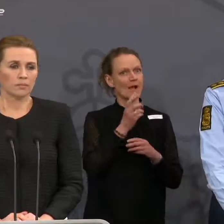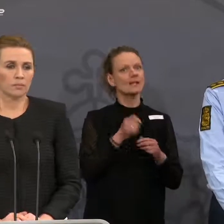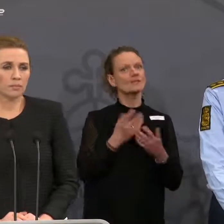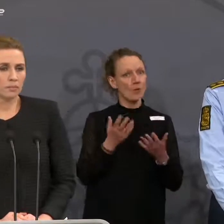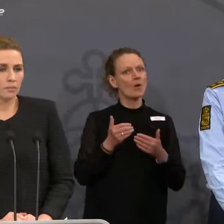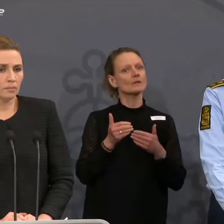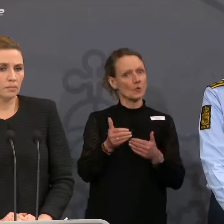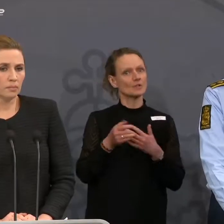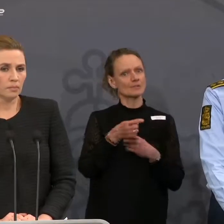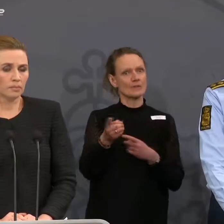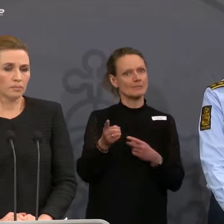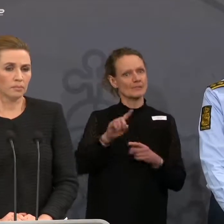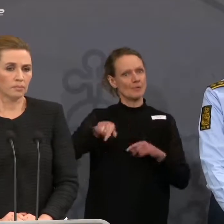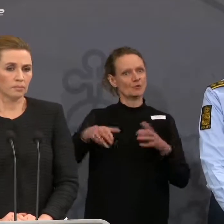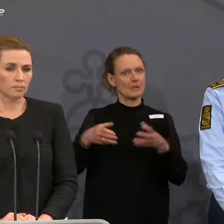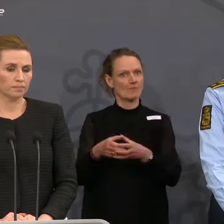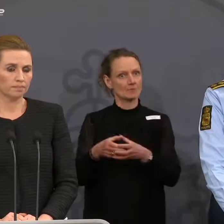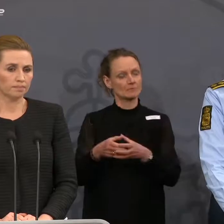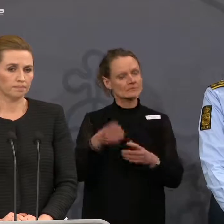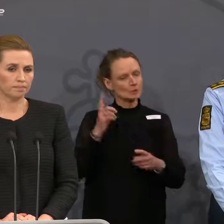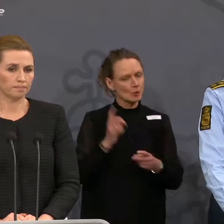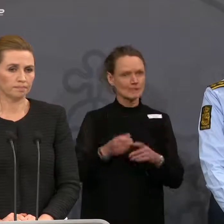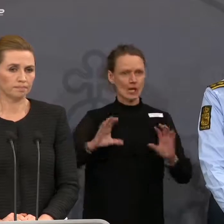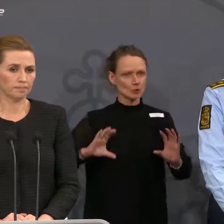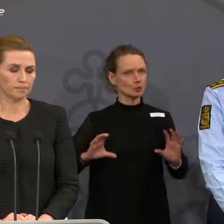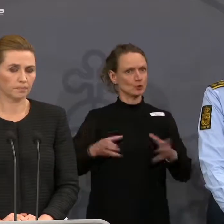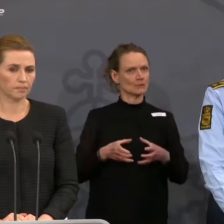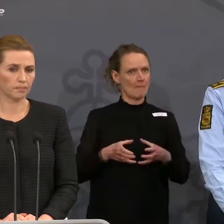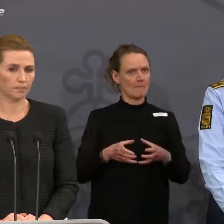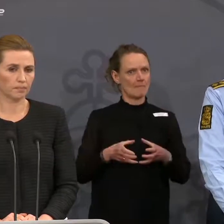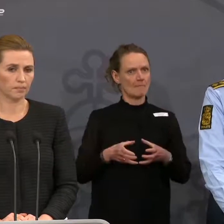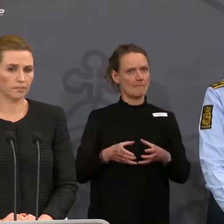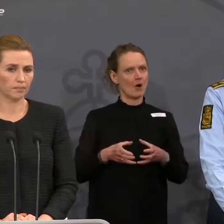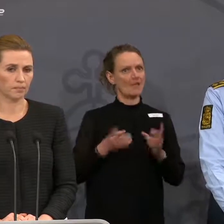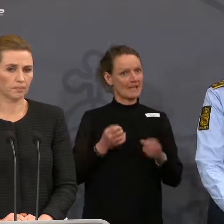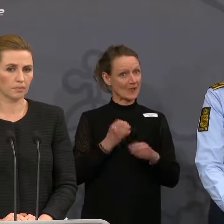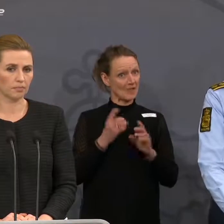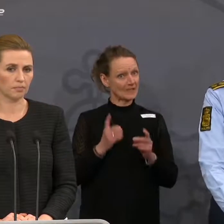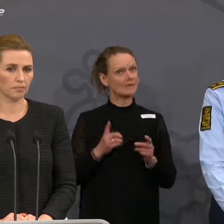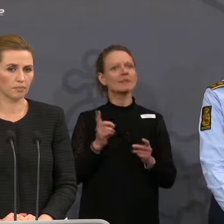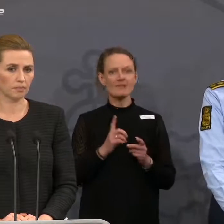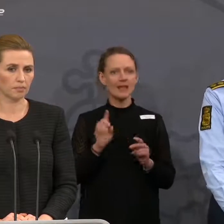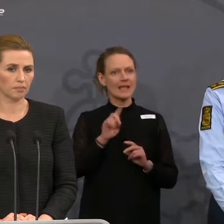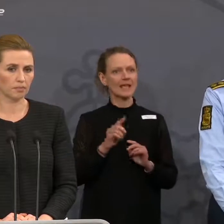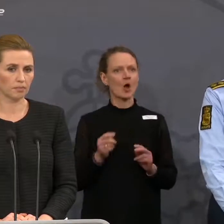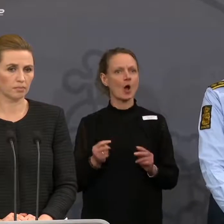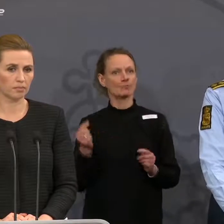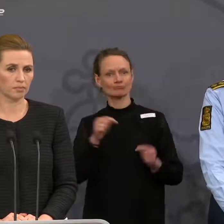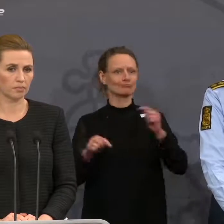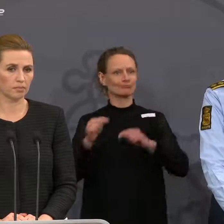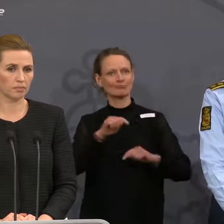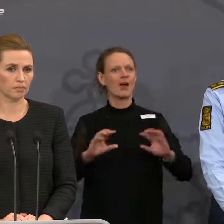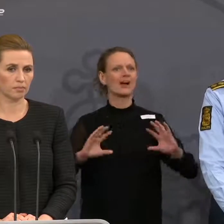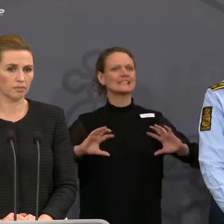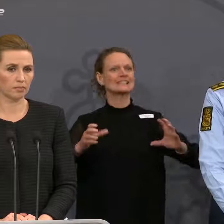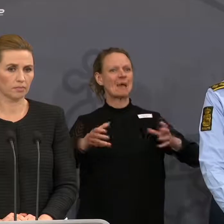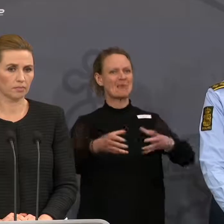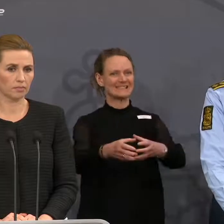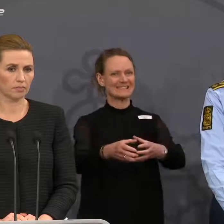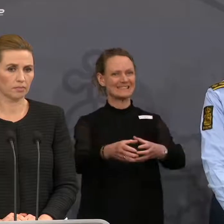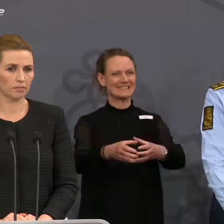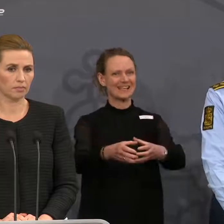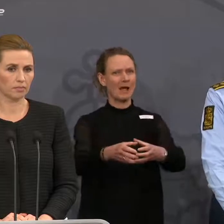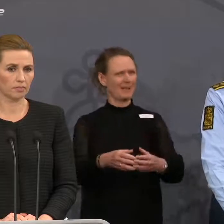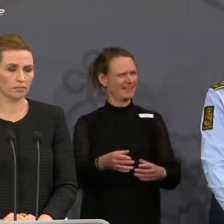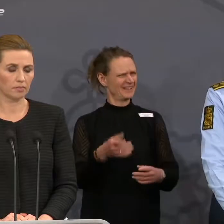Derfor bliver vi nødt til at stå sammen, og det gør vi ved ikke at samles. Det kan forekomme paradoxalt, at man står sammen ved ikke at samles,